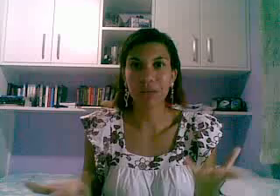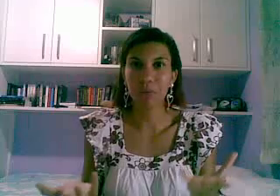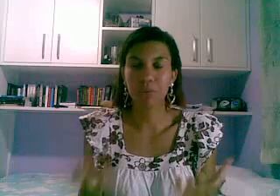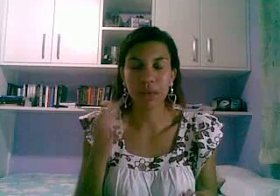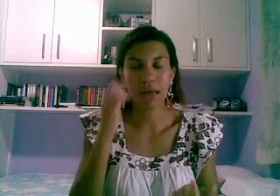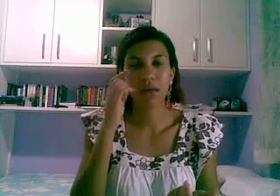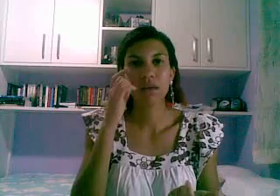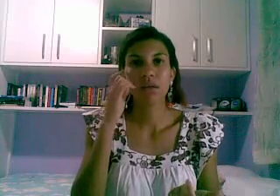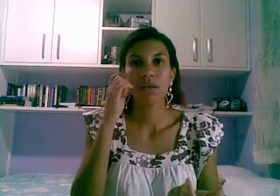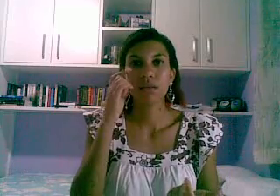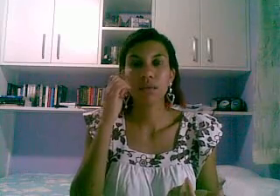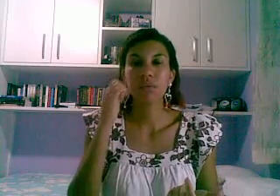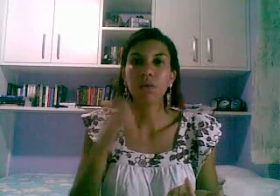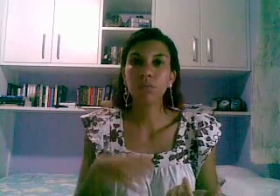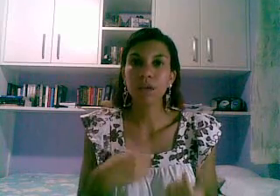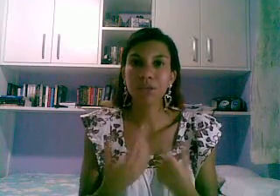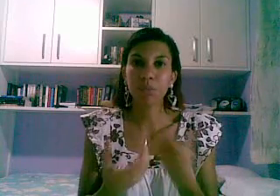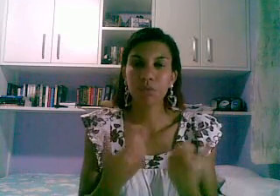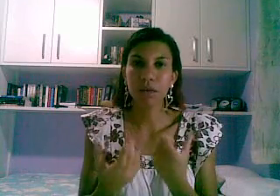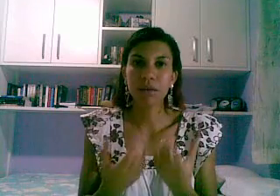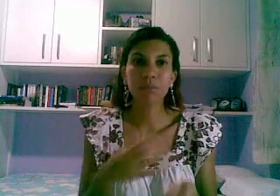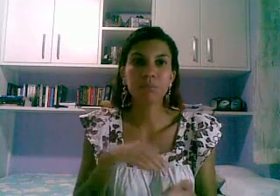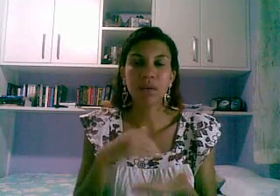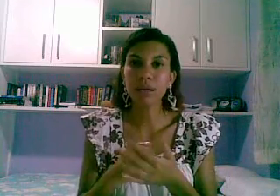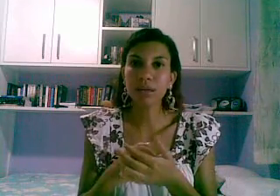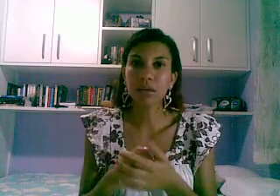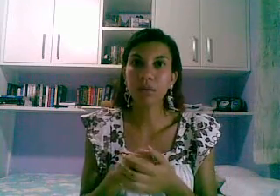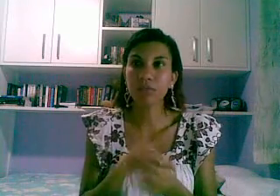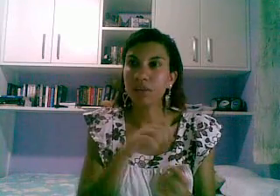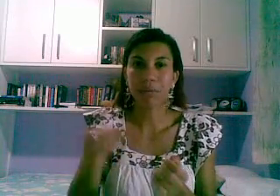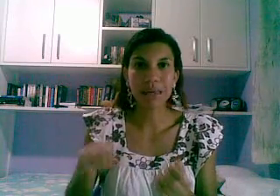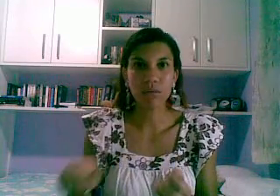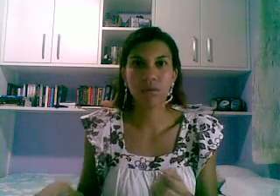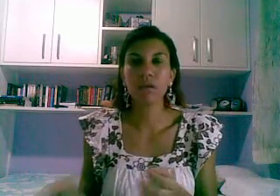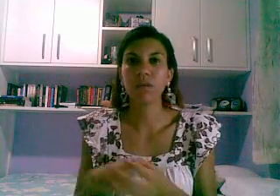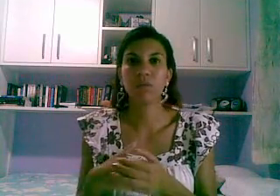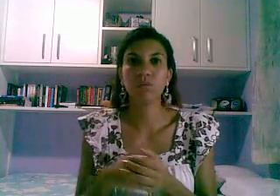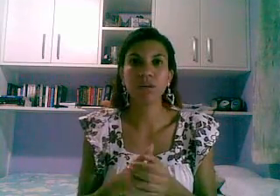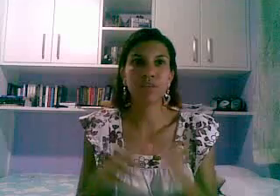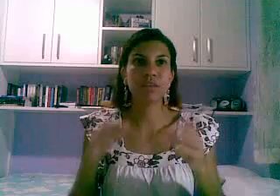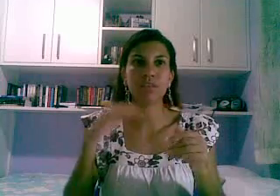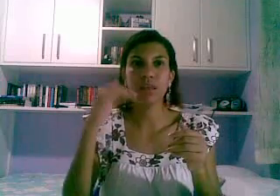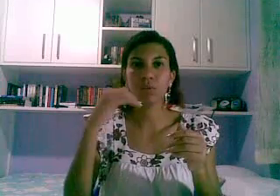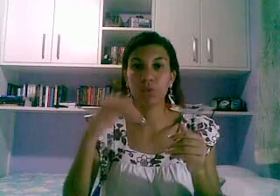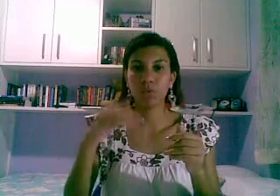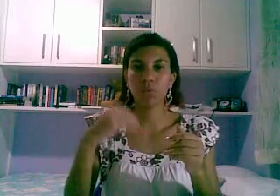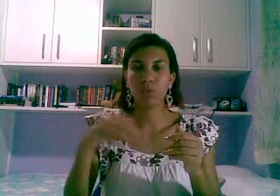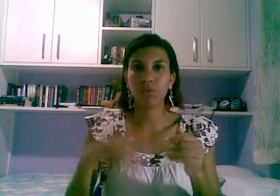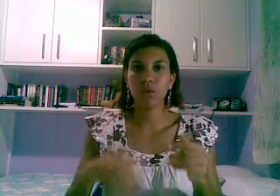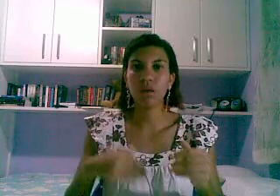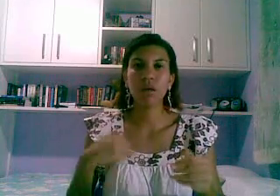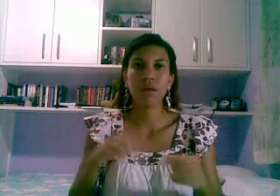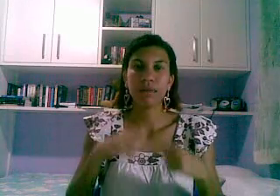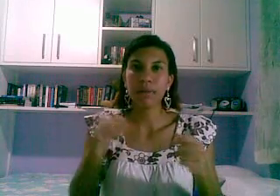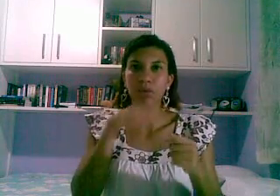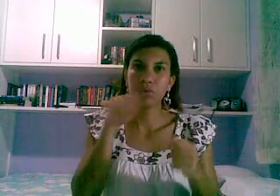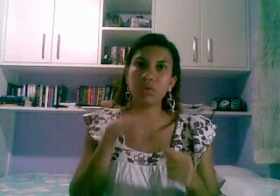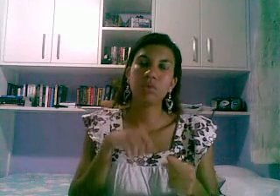imediato que eu puder se eu não responder manda via e-mail que eu, às vezes, né, o twitter tem muito